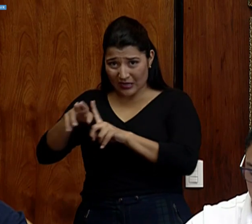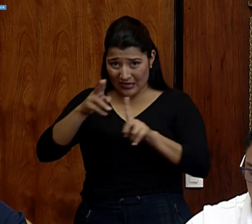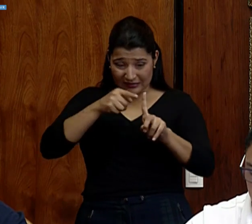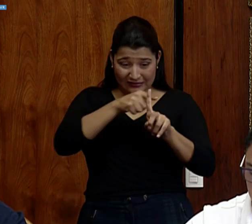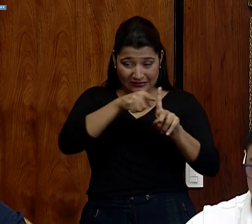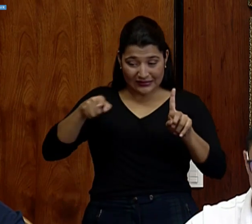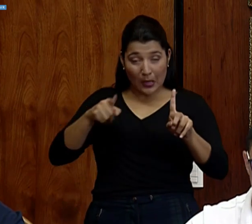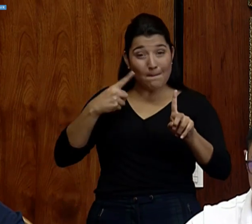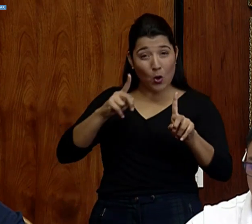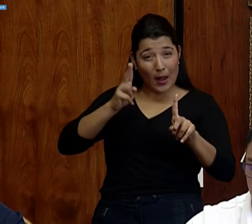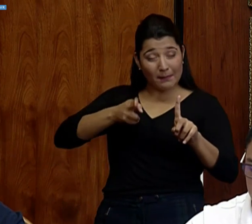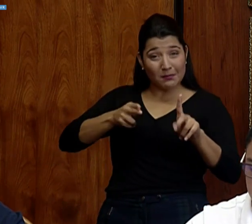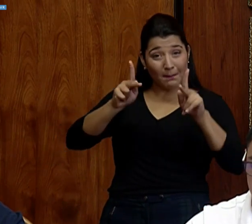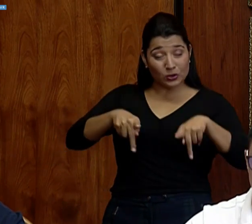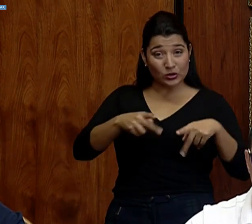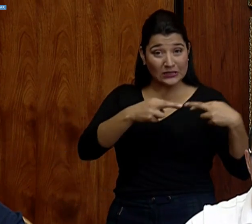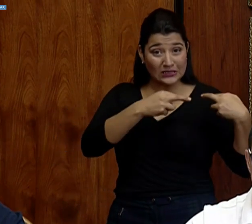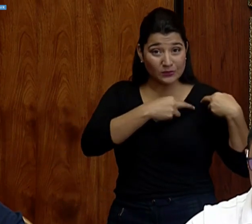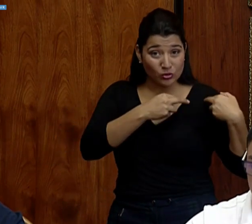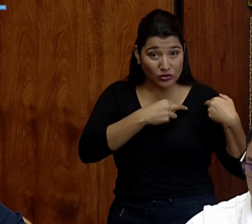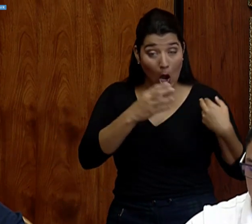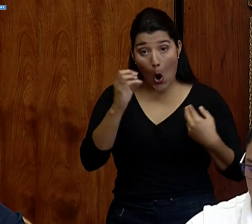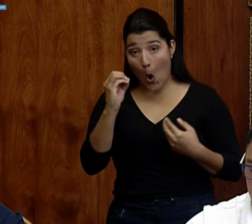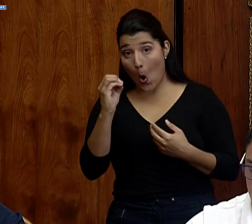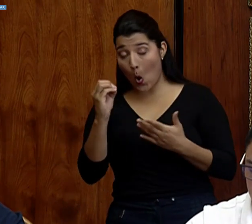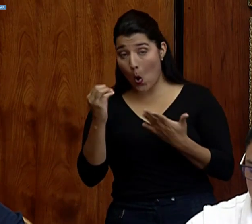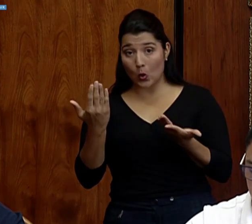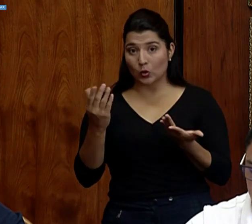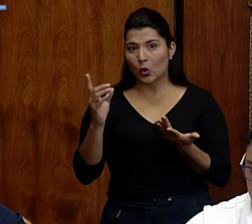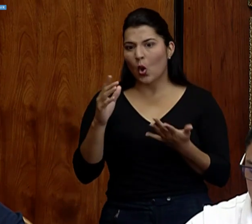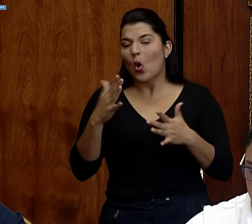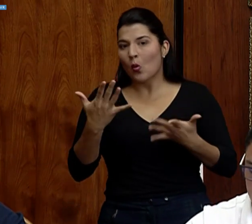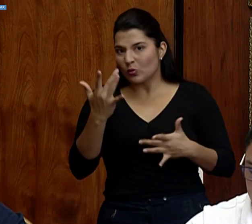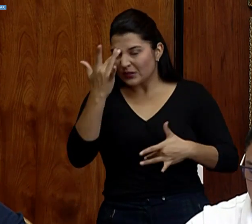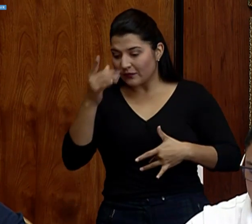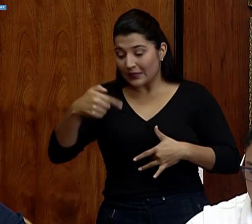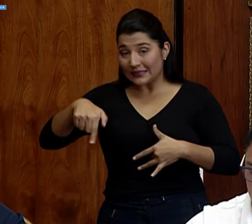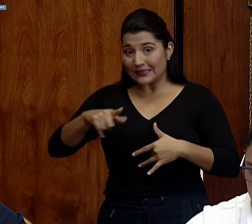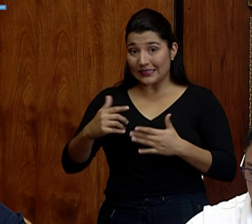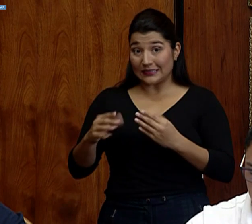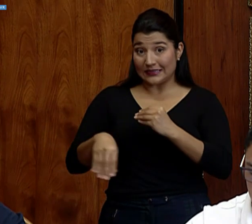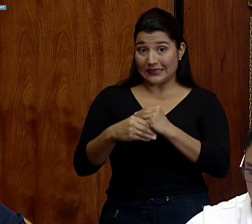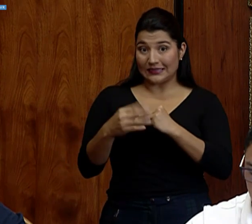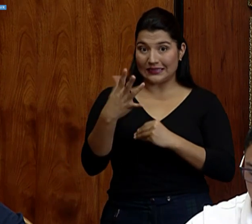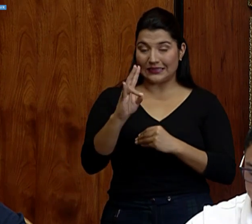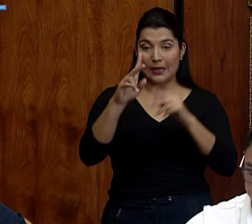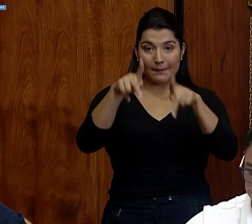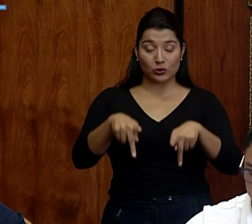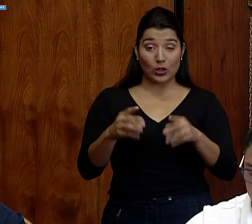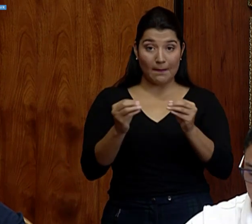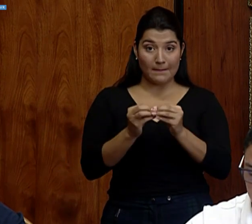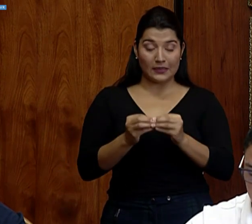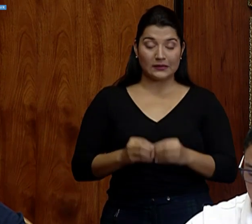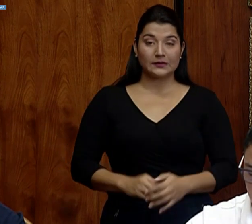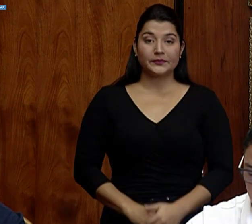para que pueda referirnos un poco más a estos últimos casos que se reportan de ayer a hoy.